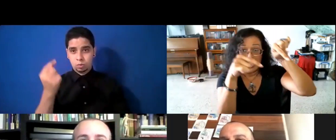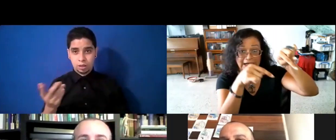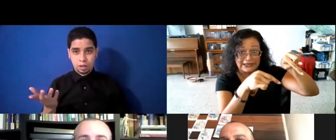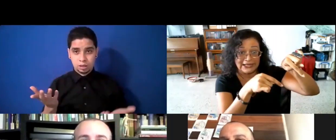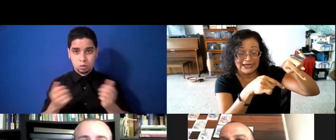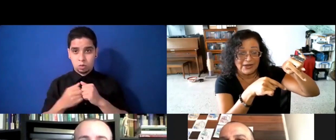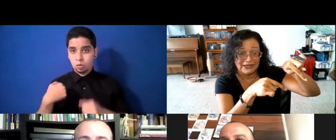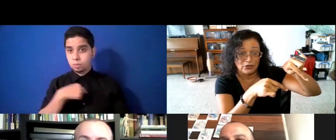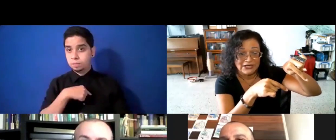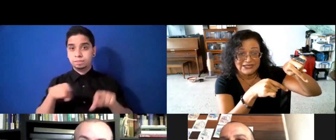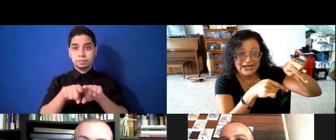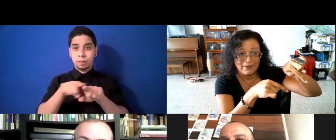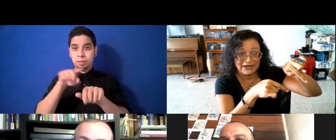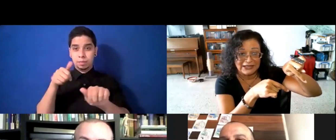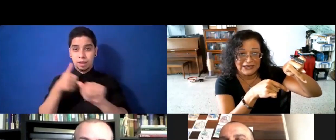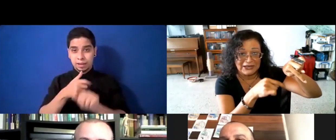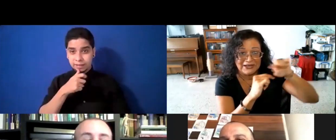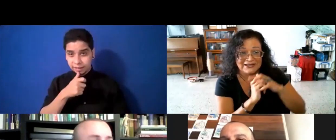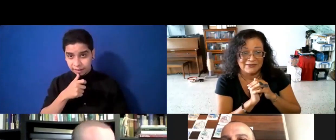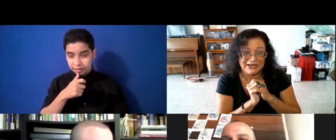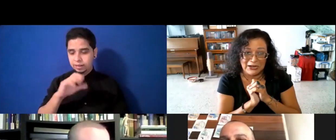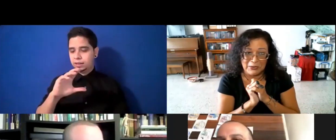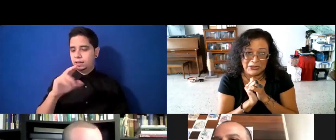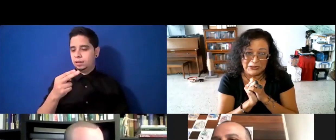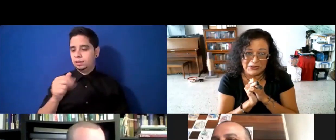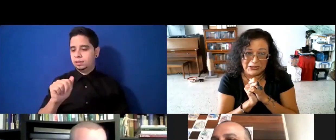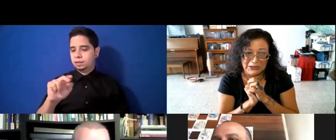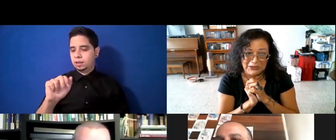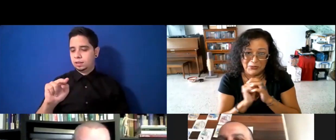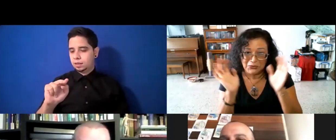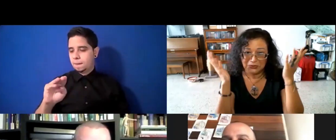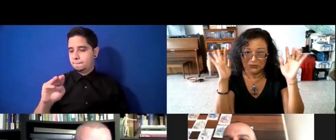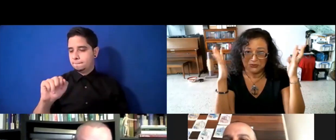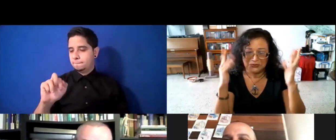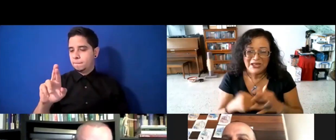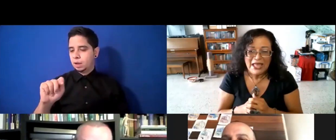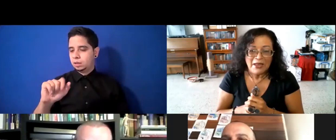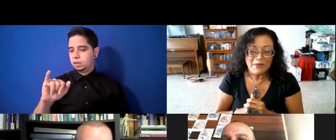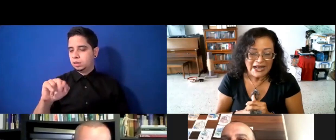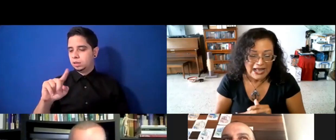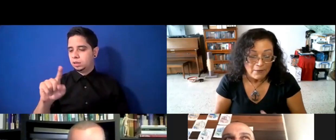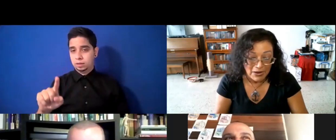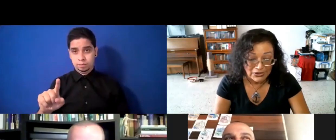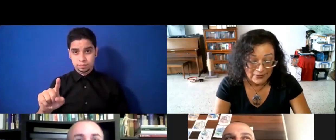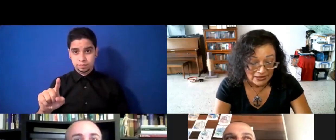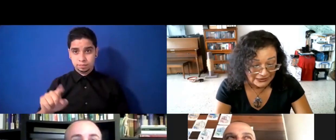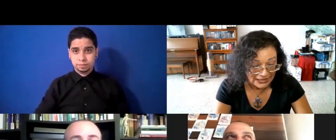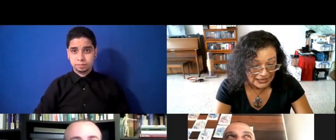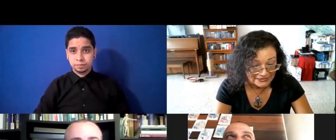al que está detrás del bastidor. Chenan Martínez, mira qué bonito es él ahí. Mira, vamos rápidamente a las